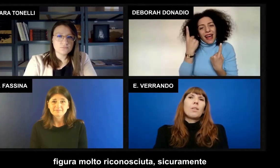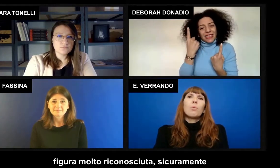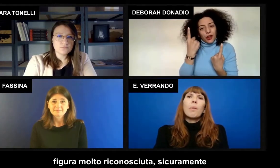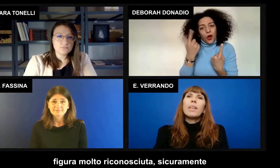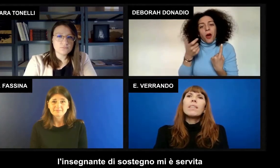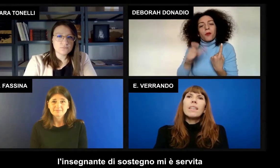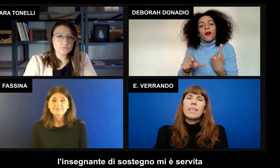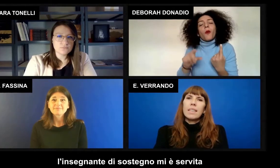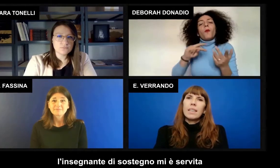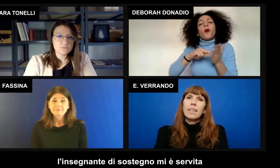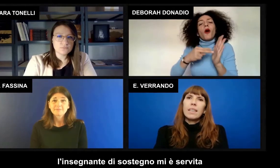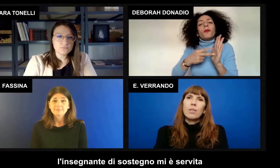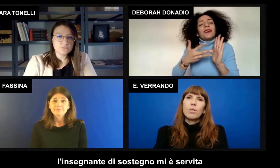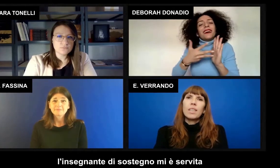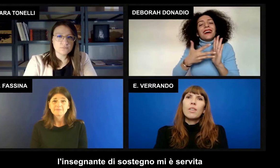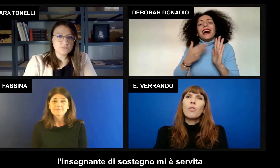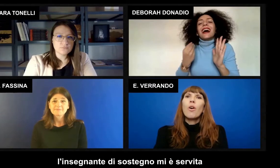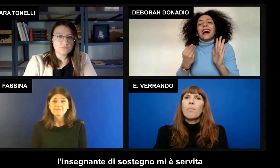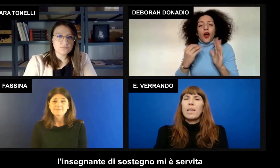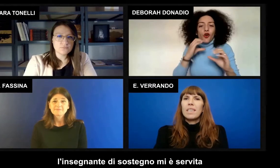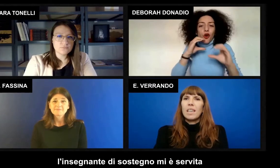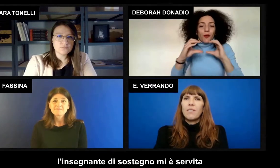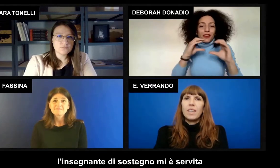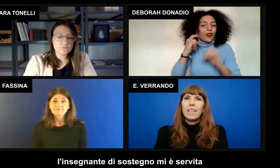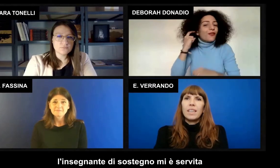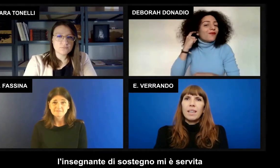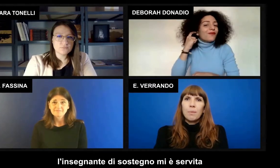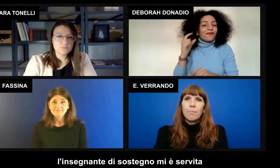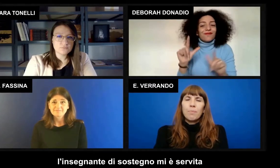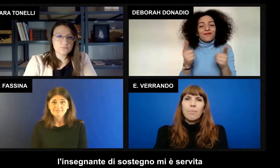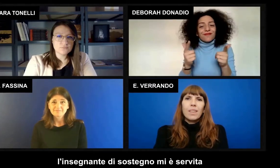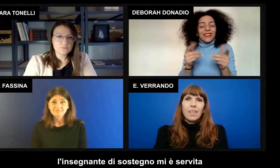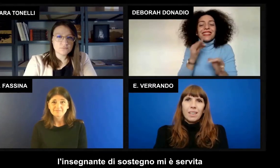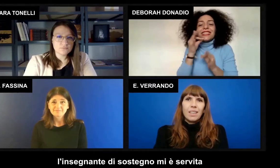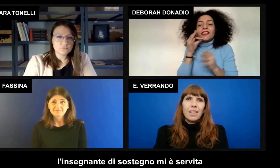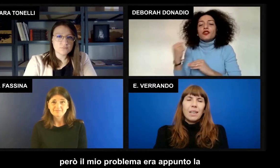Sicuramente l'insegnante di sostegno mi è servita.